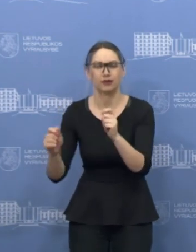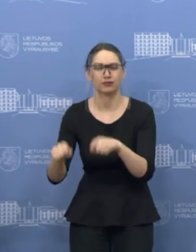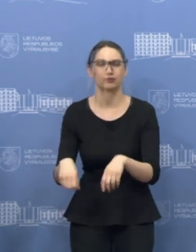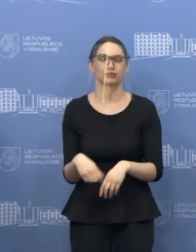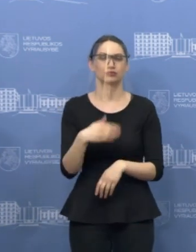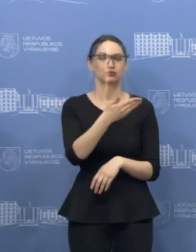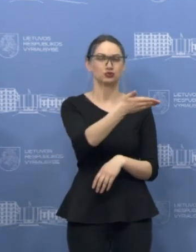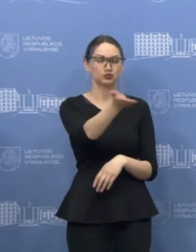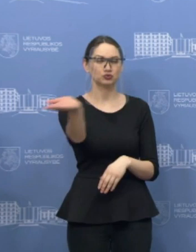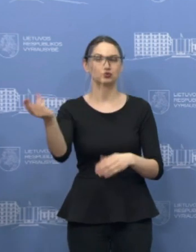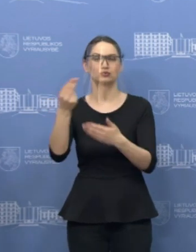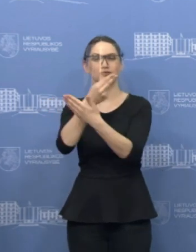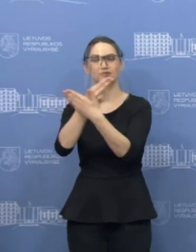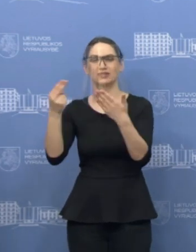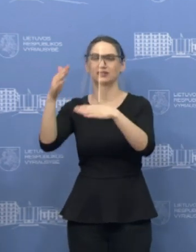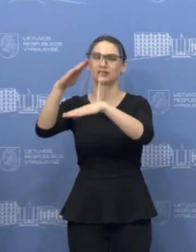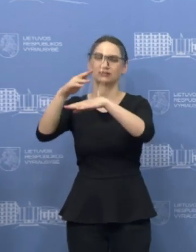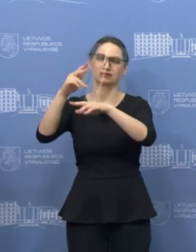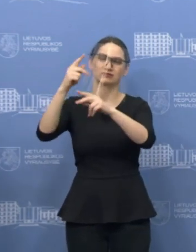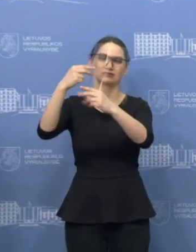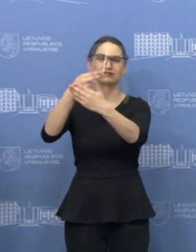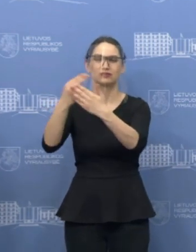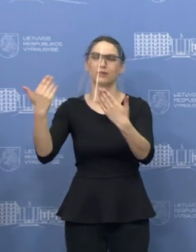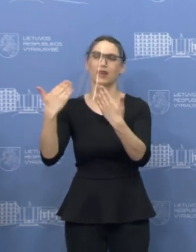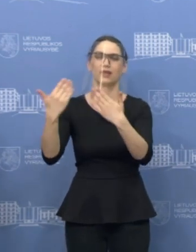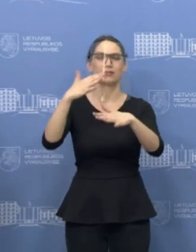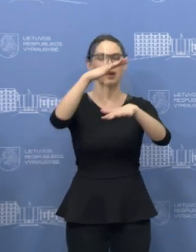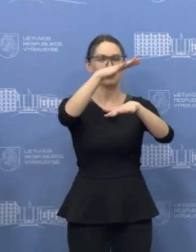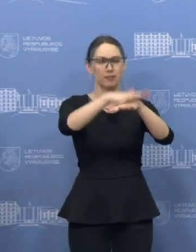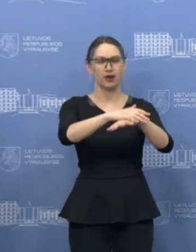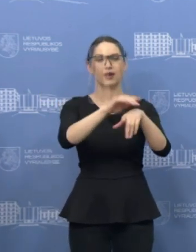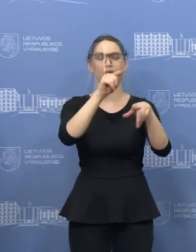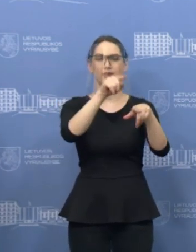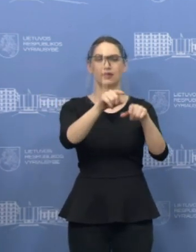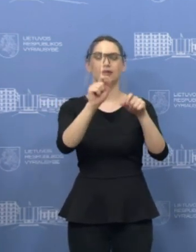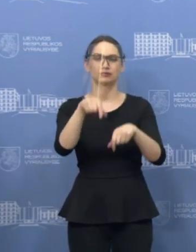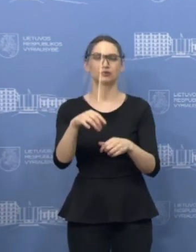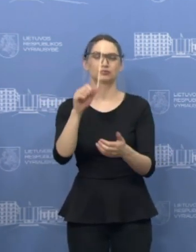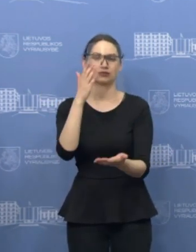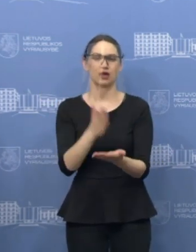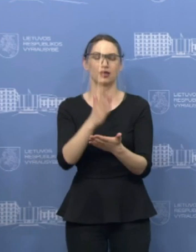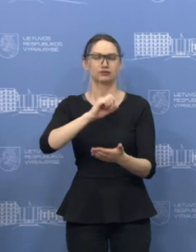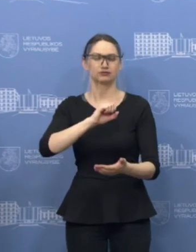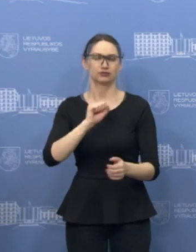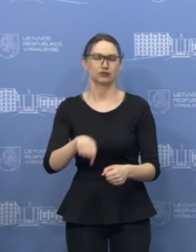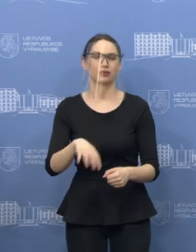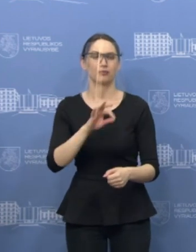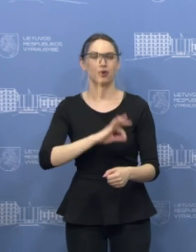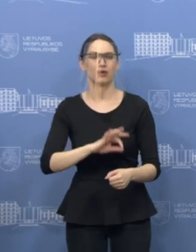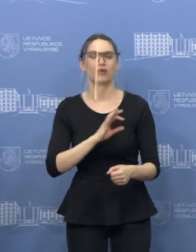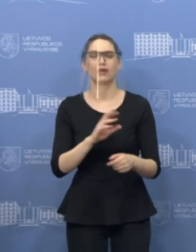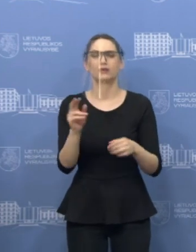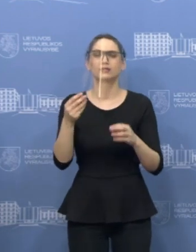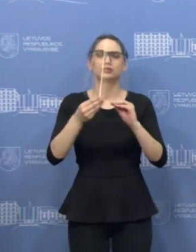jūsų finansų institucija turės sprendimą, kaip garantuoti tokią paskolą, kuri yra pertvarkoma, su